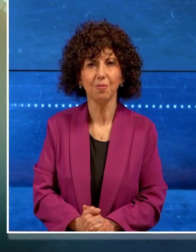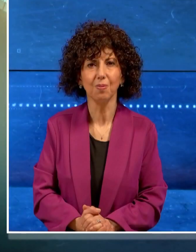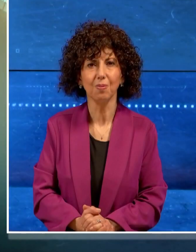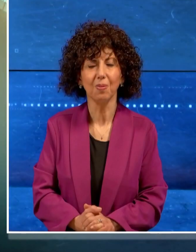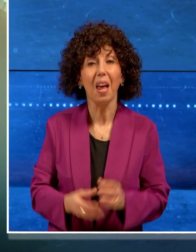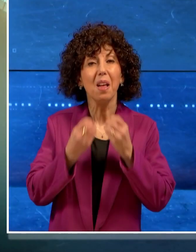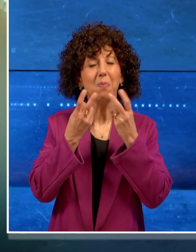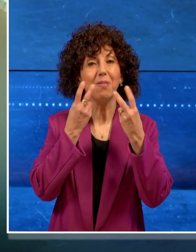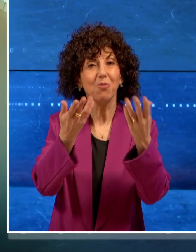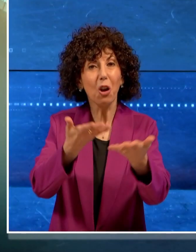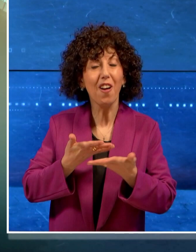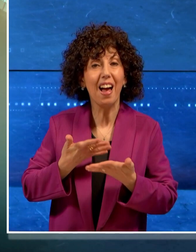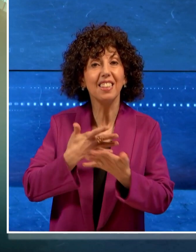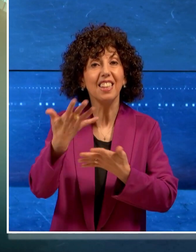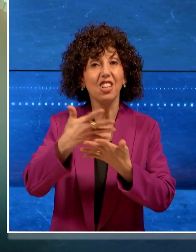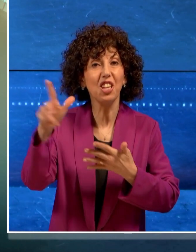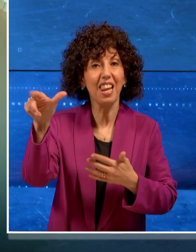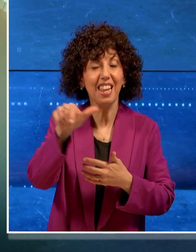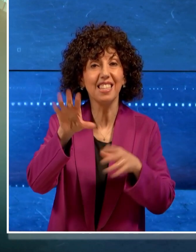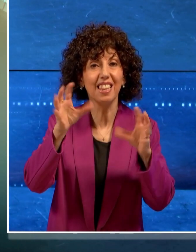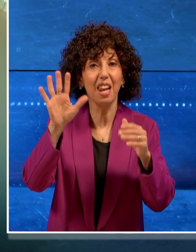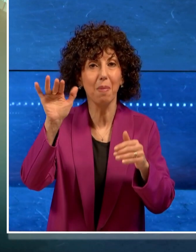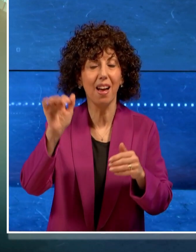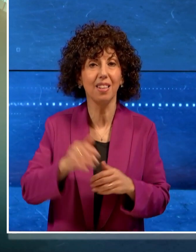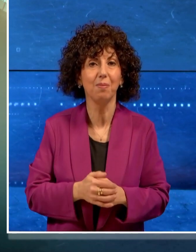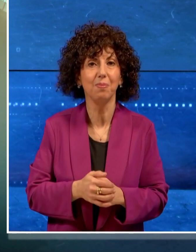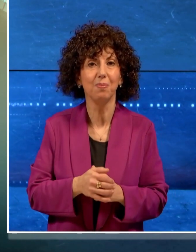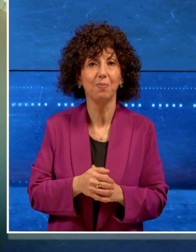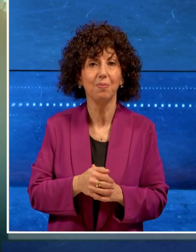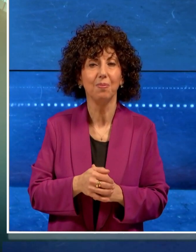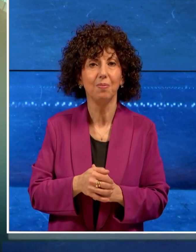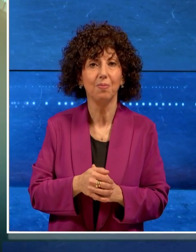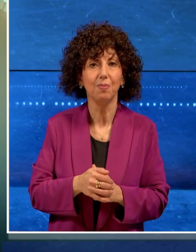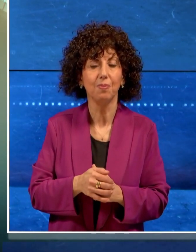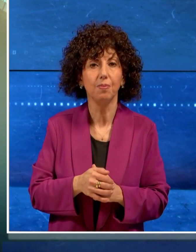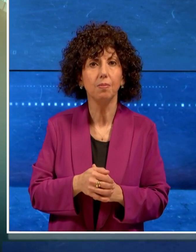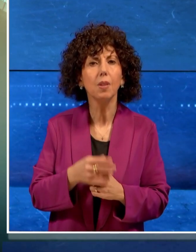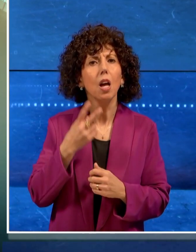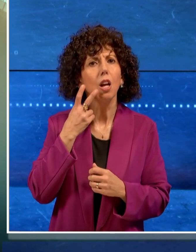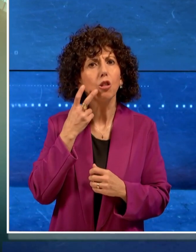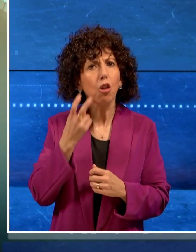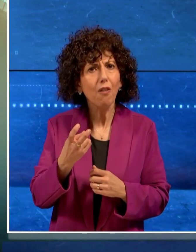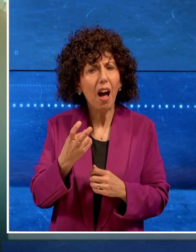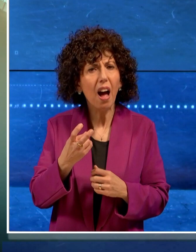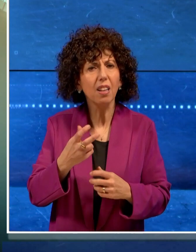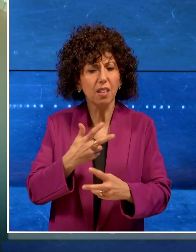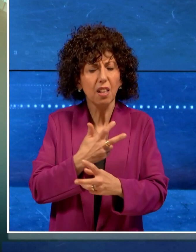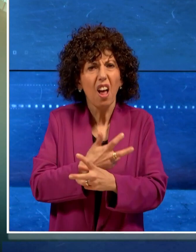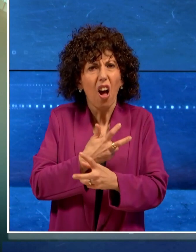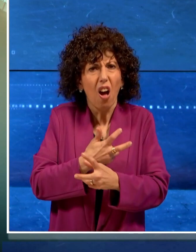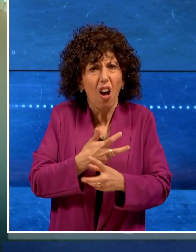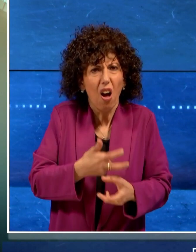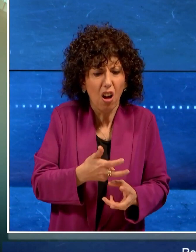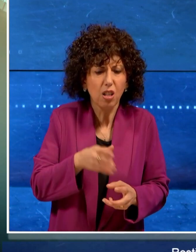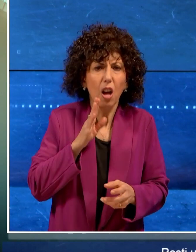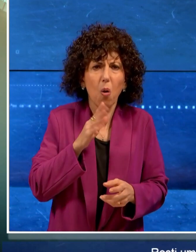Ben trovati con il TG List di Telebari. Resti umani appartenenti a un giovane di